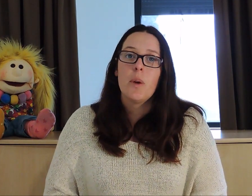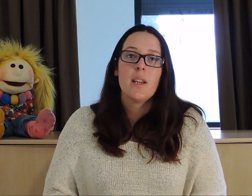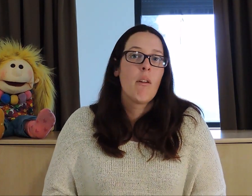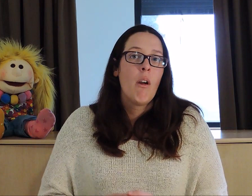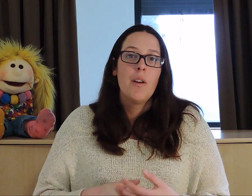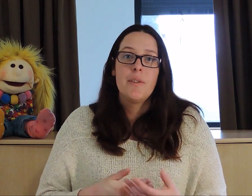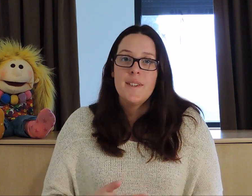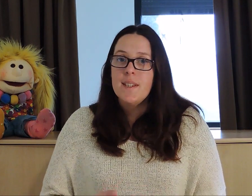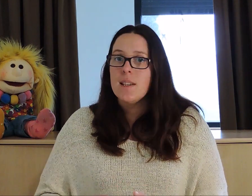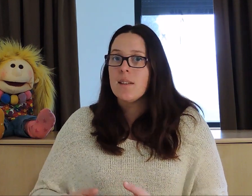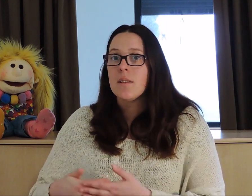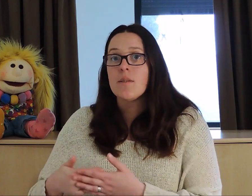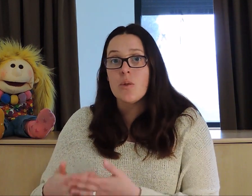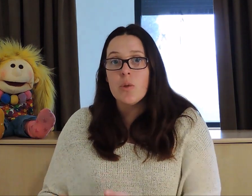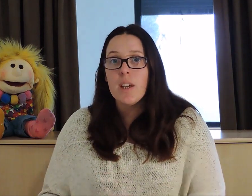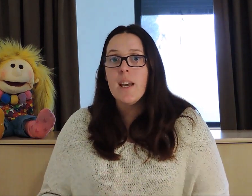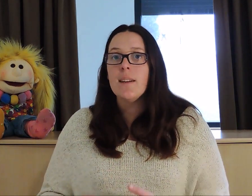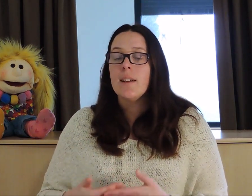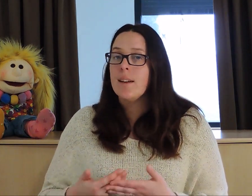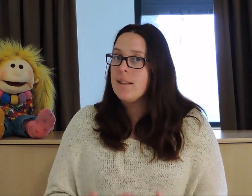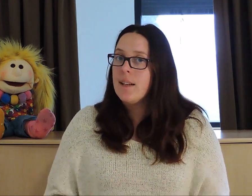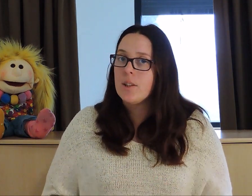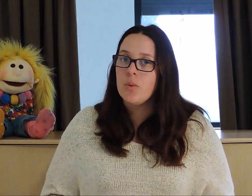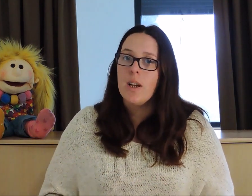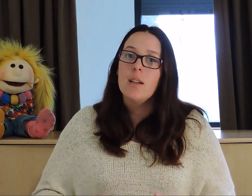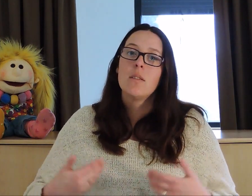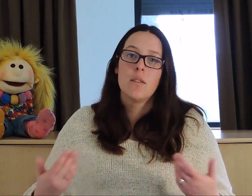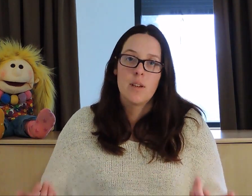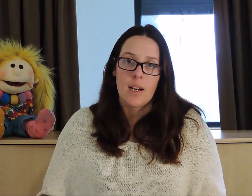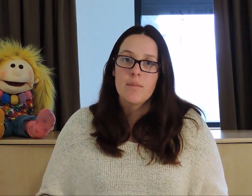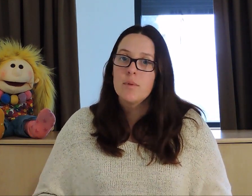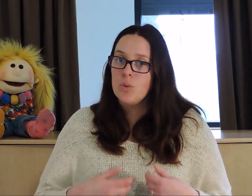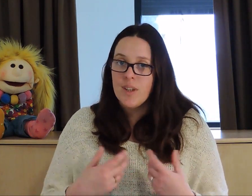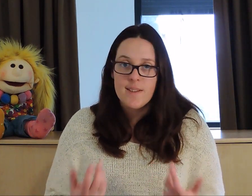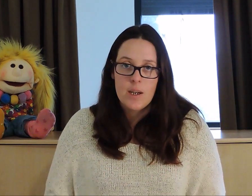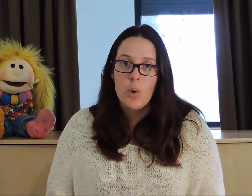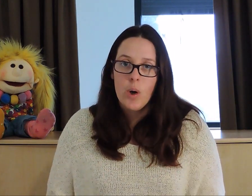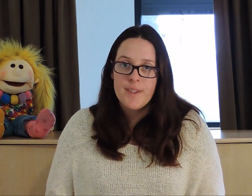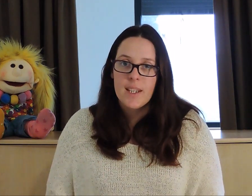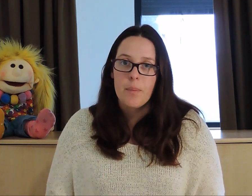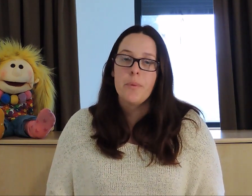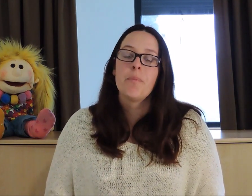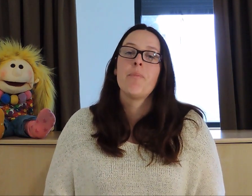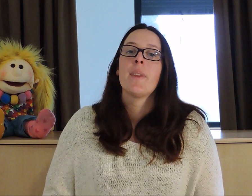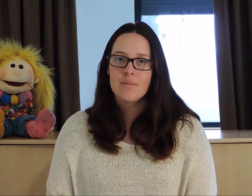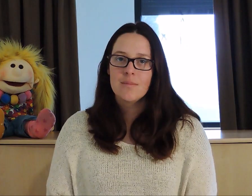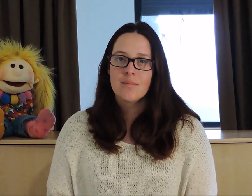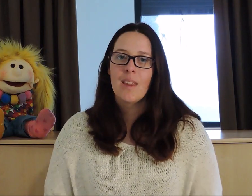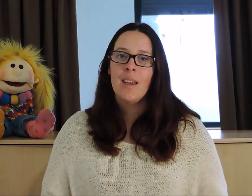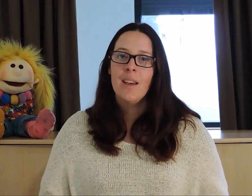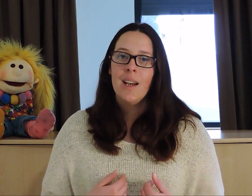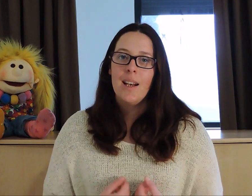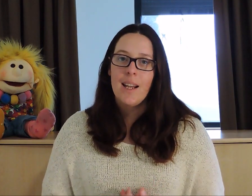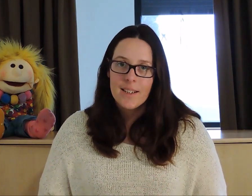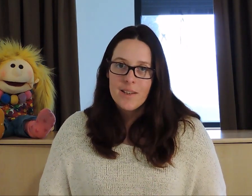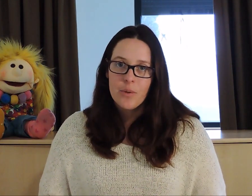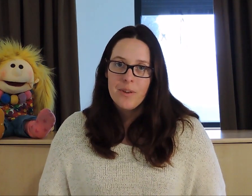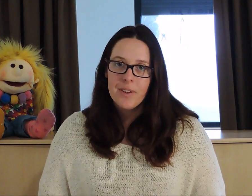domaines physiques, sensoriels, intellectuels, voilà. Tout ça c'est le handicap. La trisomie